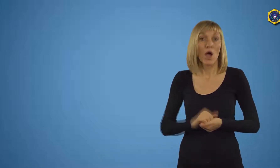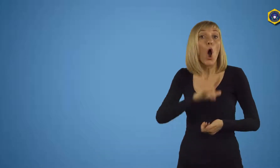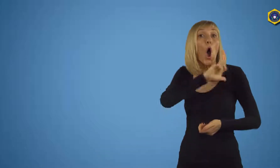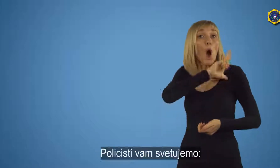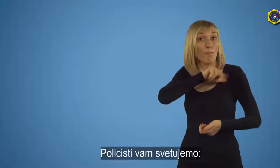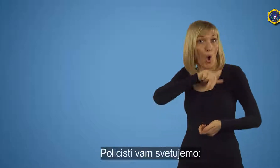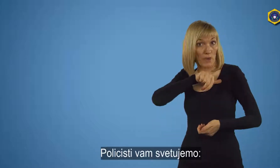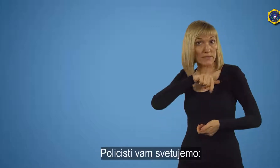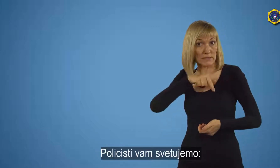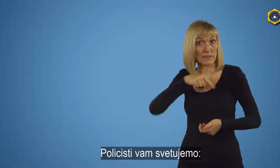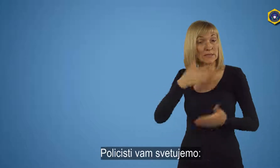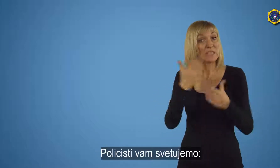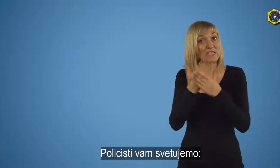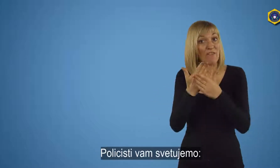Policisti vam svetujemo.